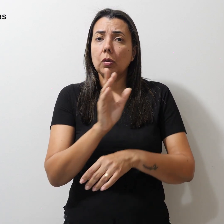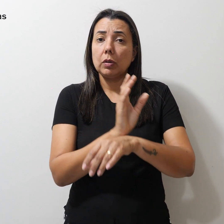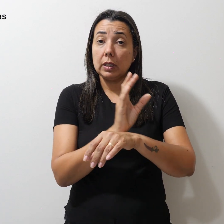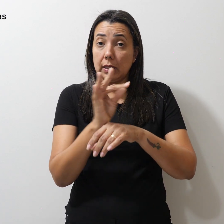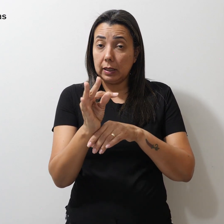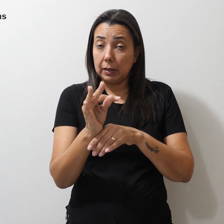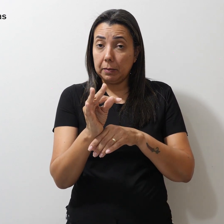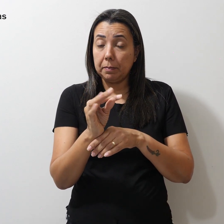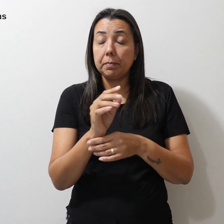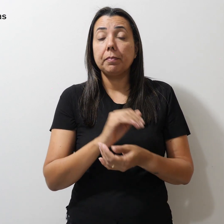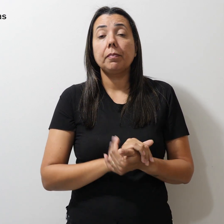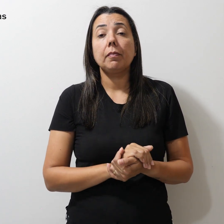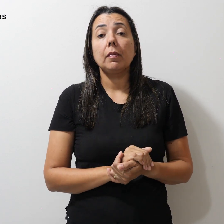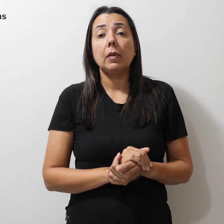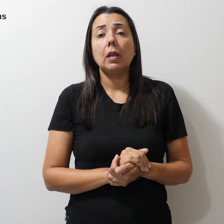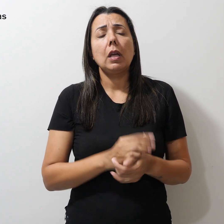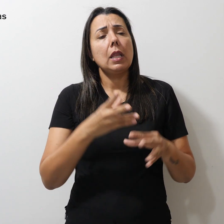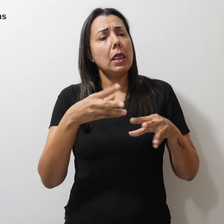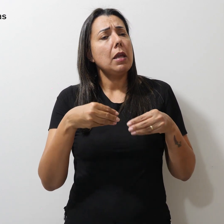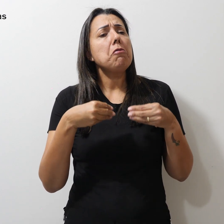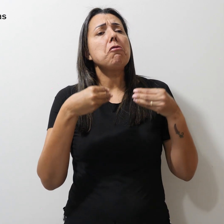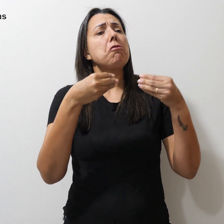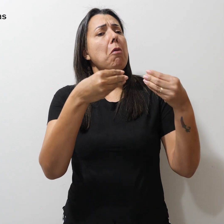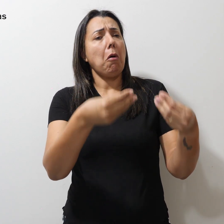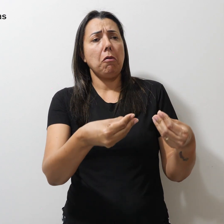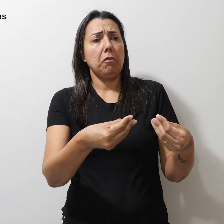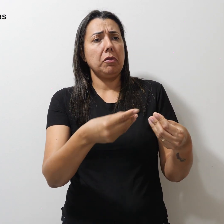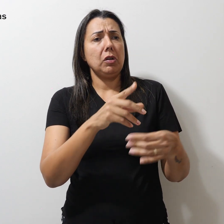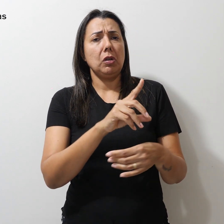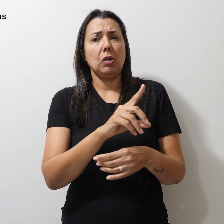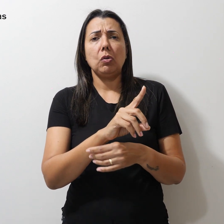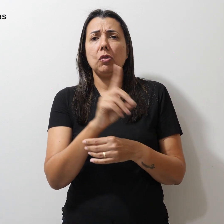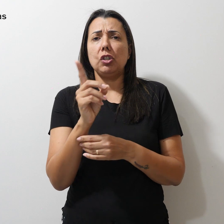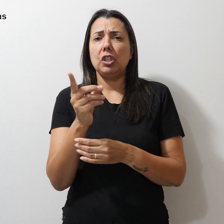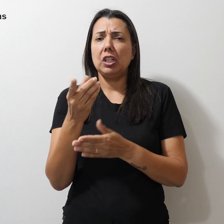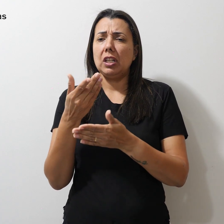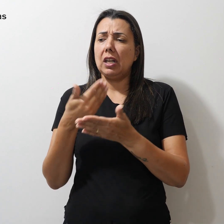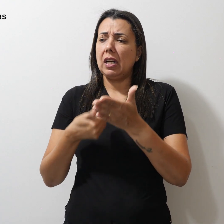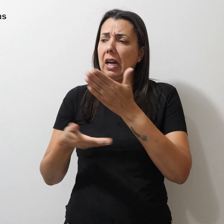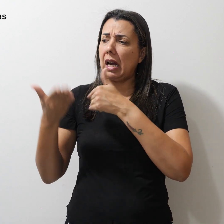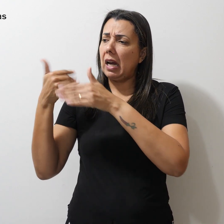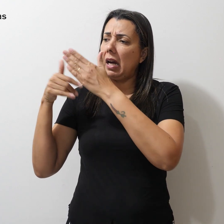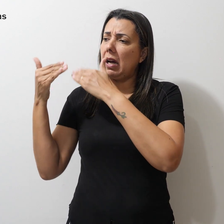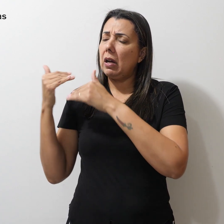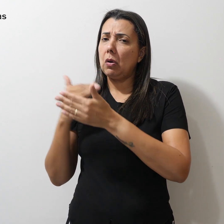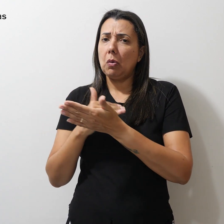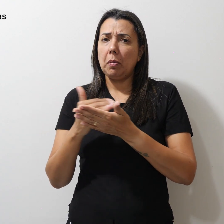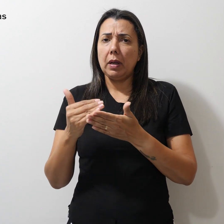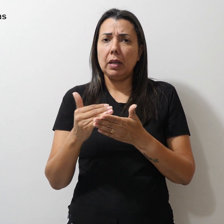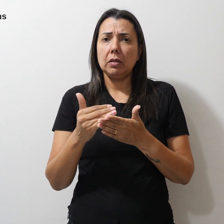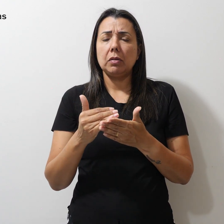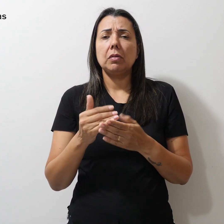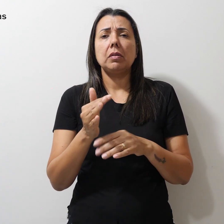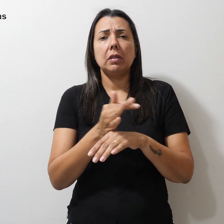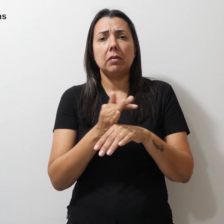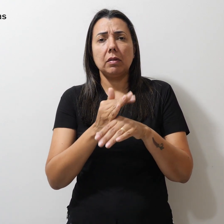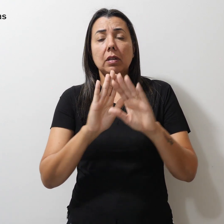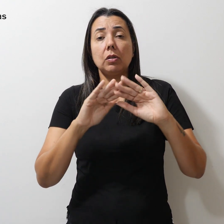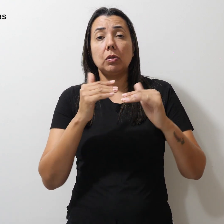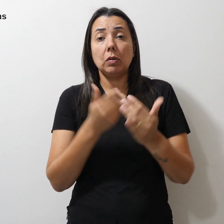temporário sejam devolvidos com data retroativa ao início do recesso escolar. A prática